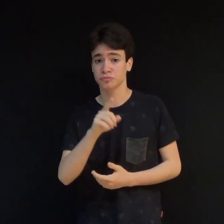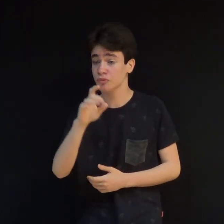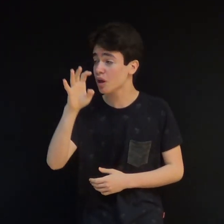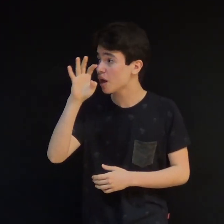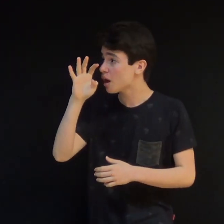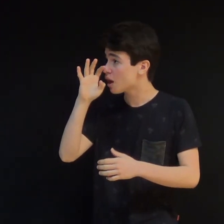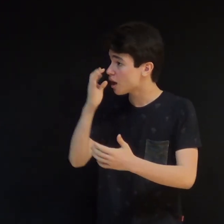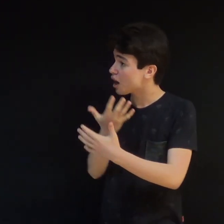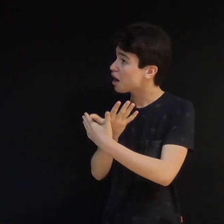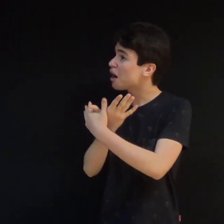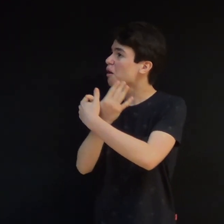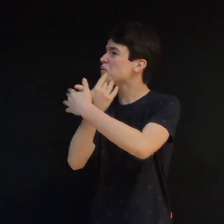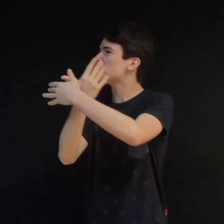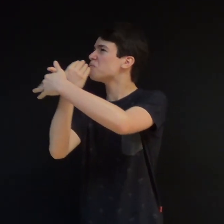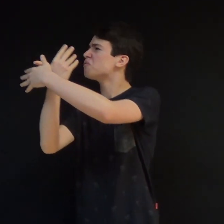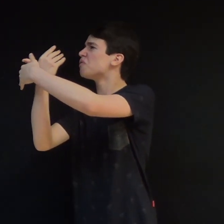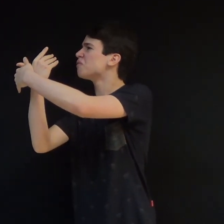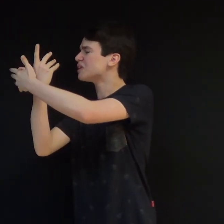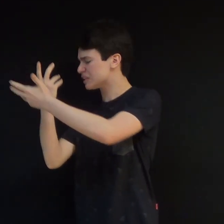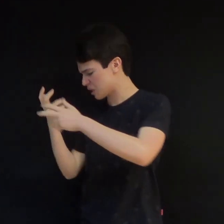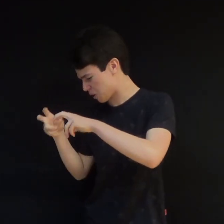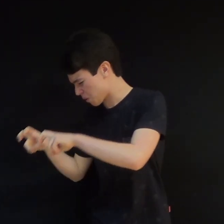não semeiam, nem colhem, nem armazenam em celeiros.